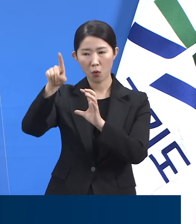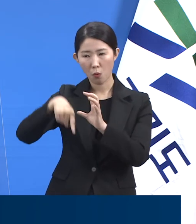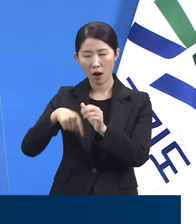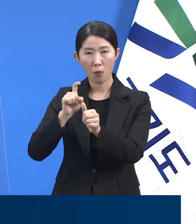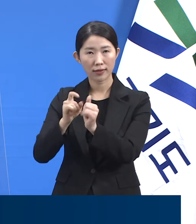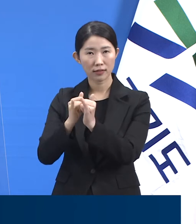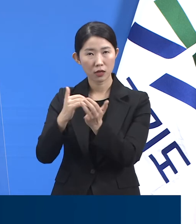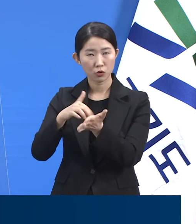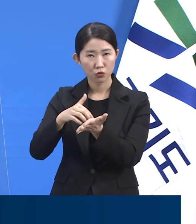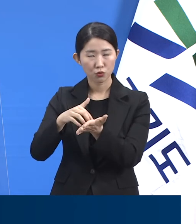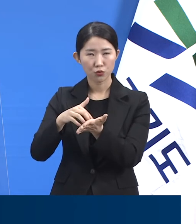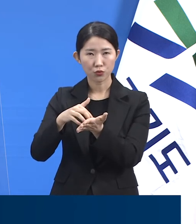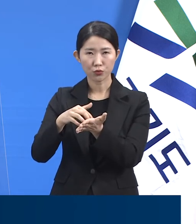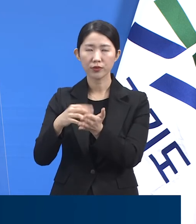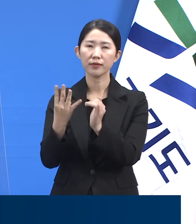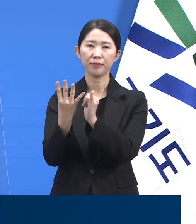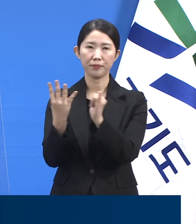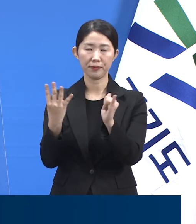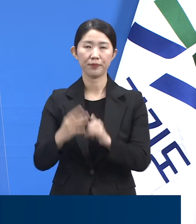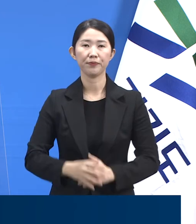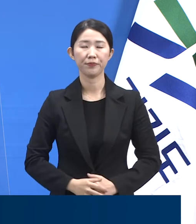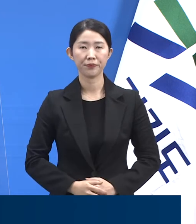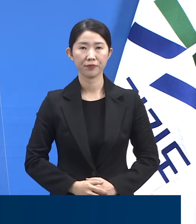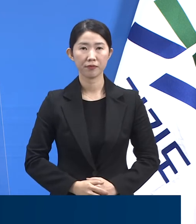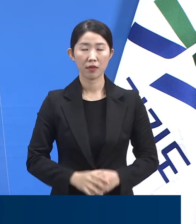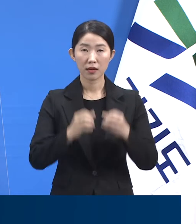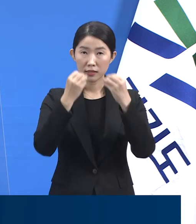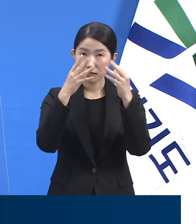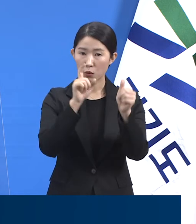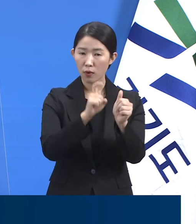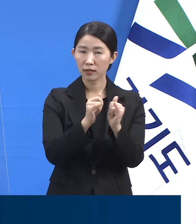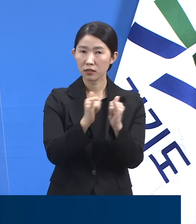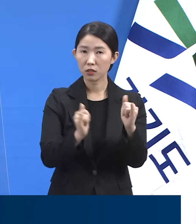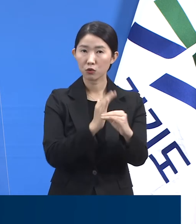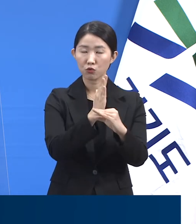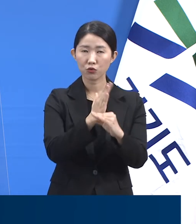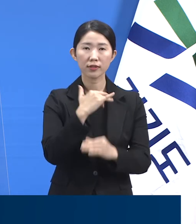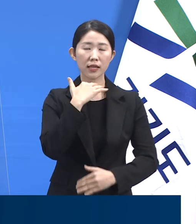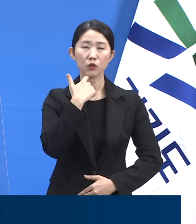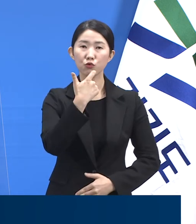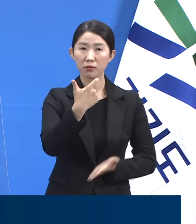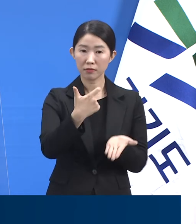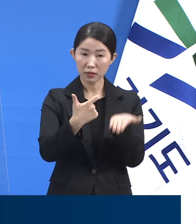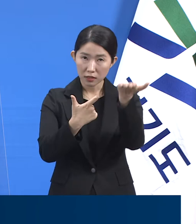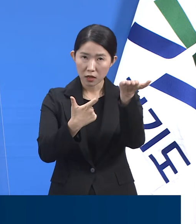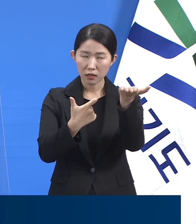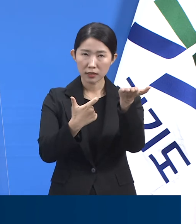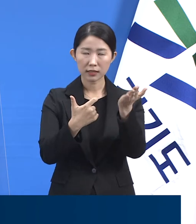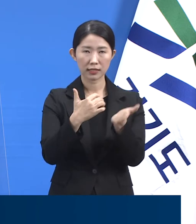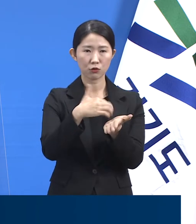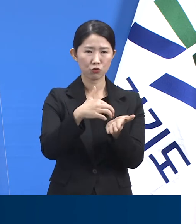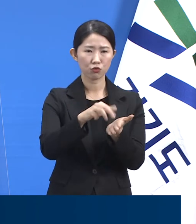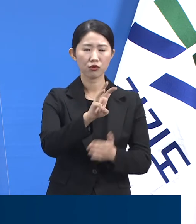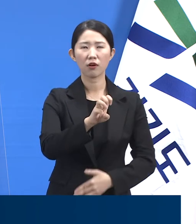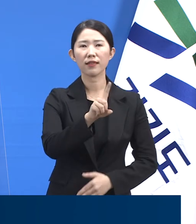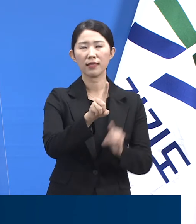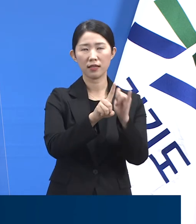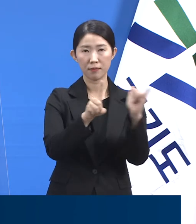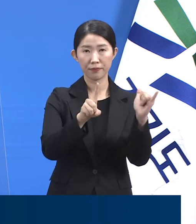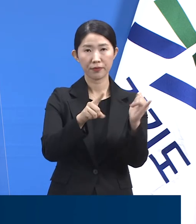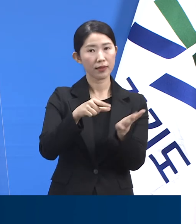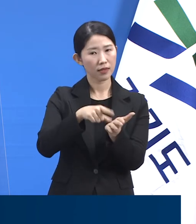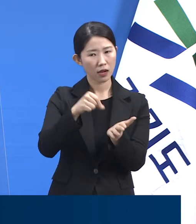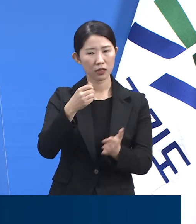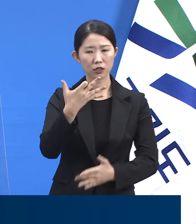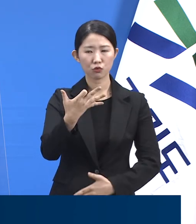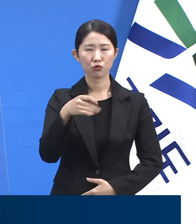4명입니다. 신규 확진자 중 60세 이상 고령자는 31명으로 19.5%를